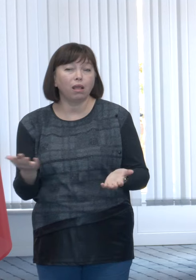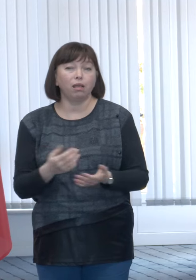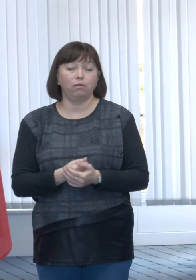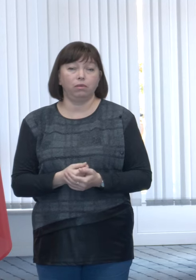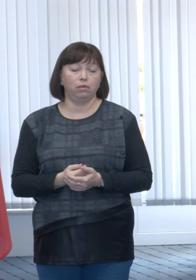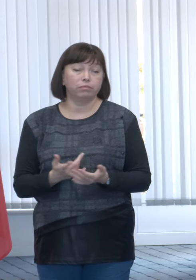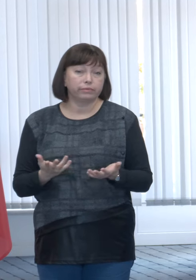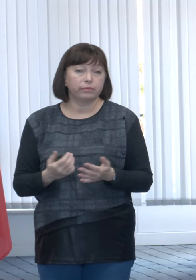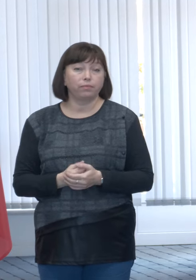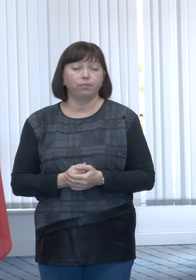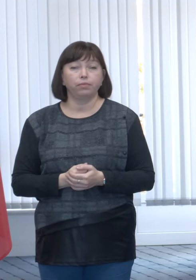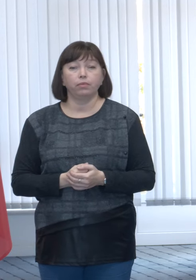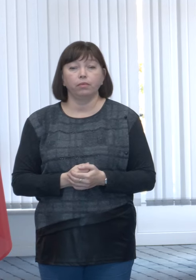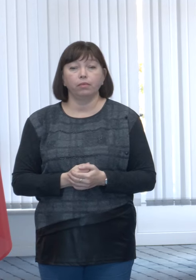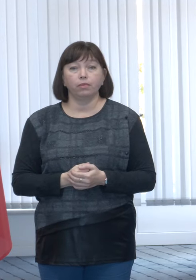nedeclarate.